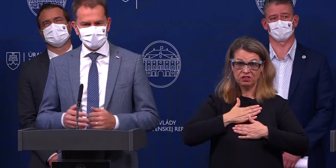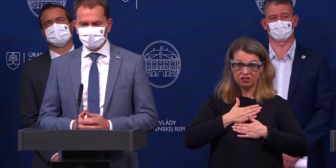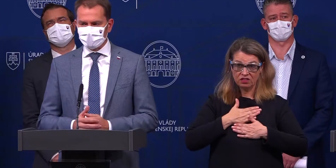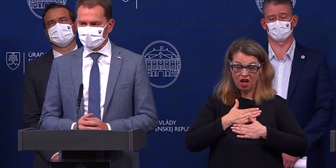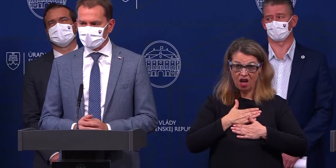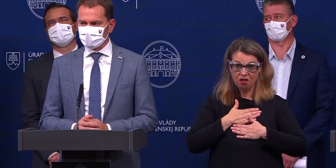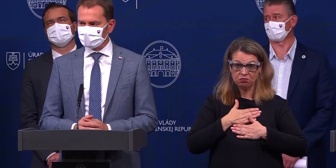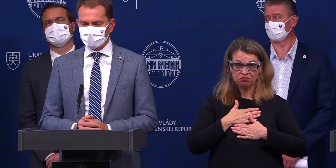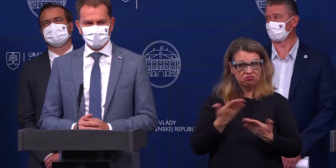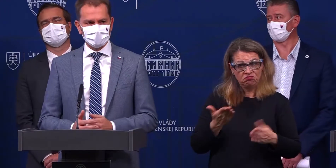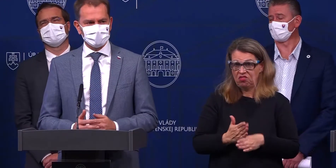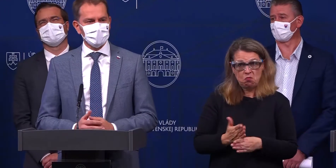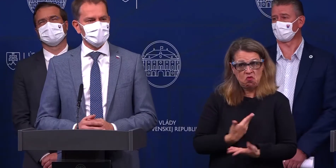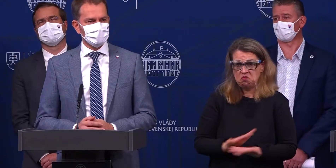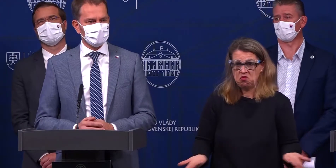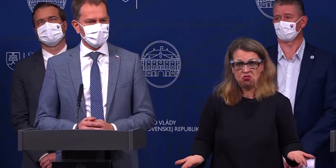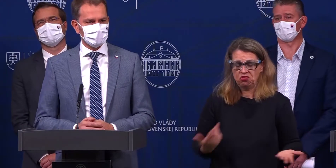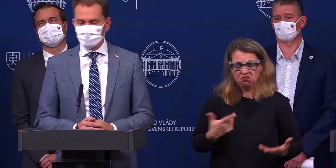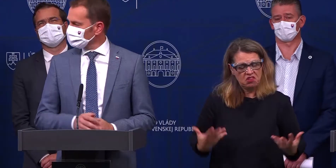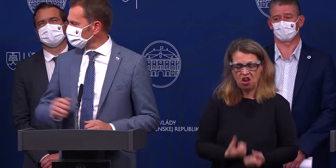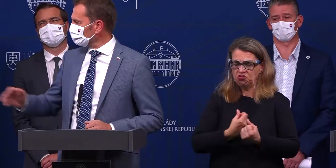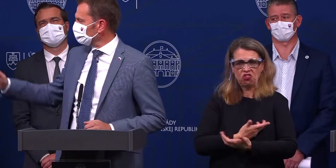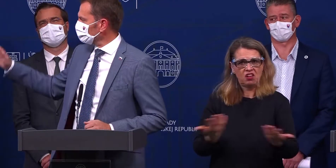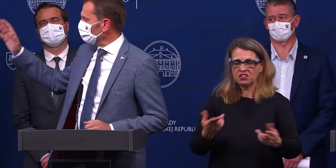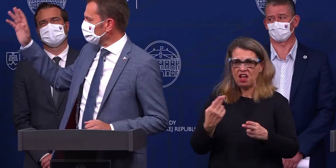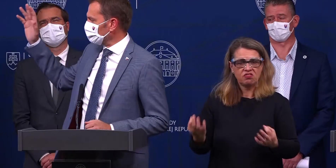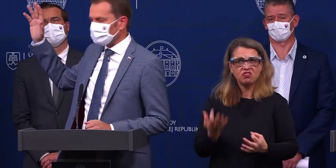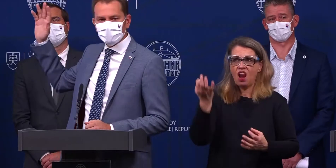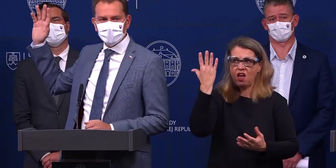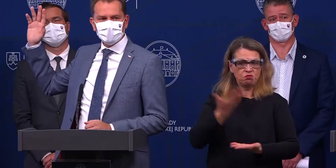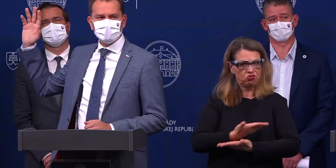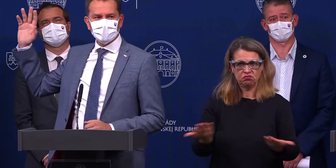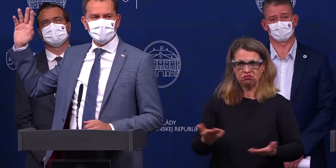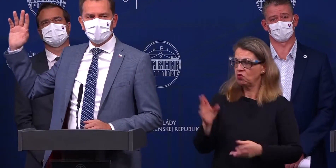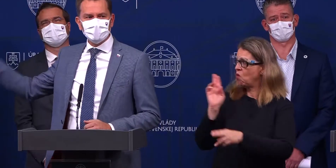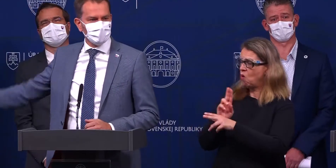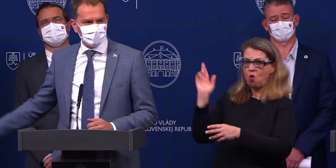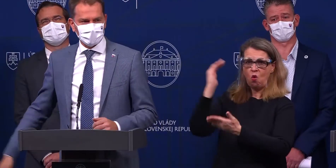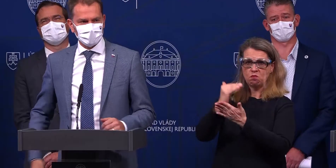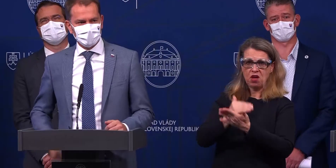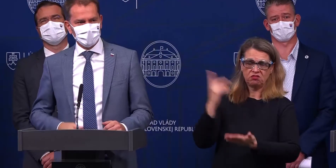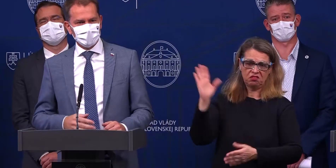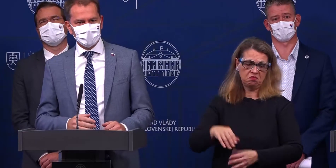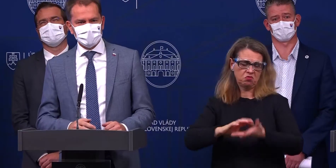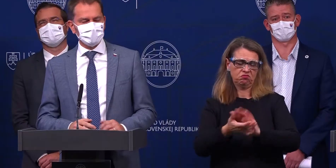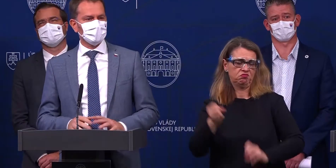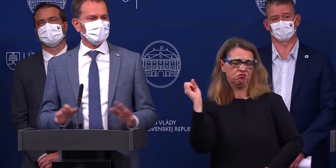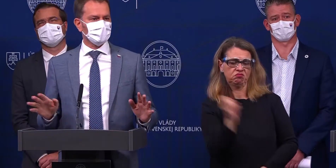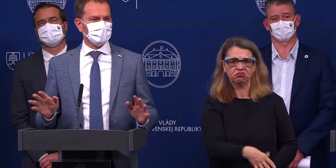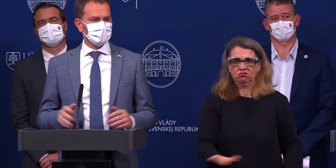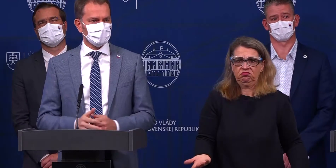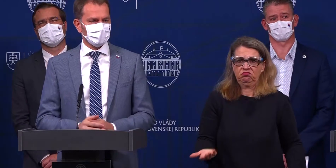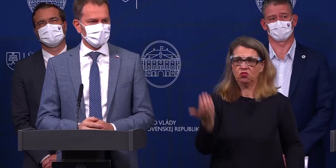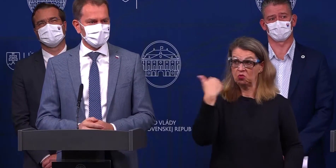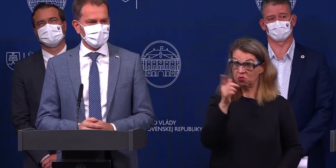kritických situáciách nenašiel, tak nemáme šancu to dať. Všetky tieto opatrenia môžeme hodiť teraz rovno do koša, keď si ľudia